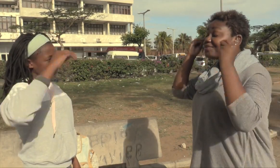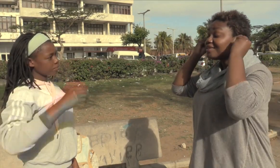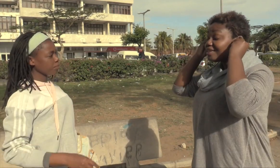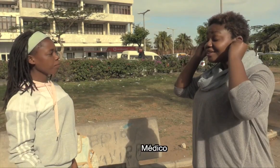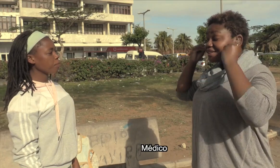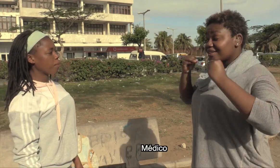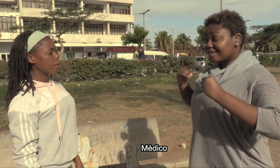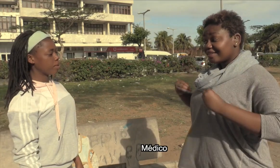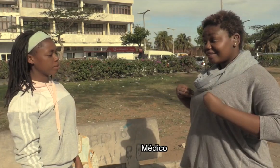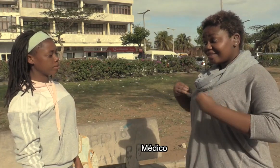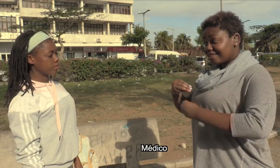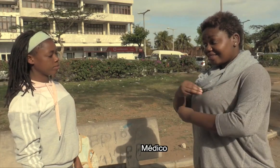dizer Médico.